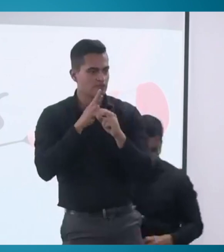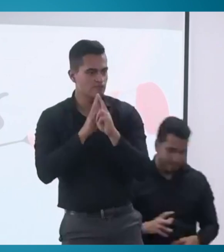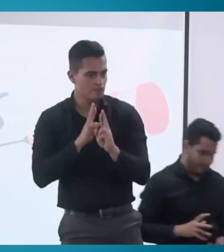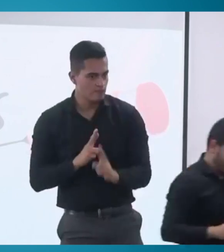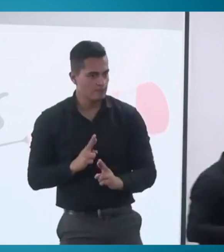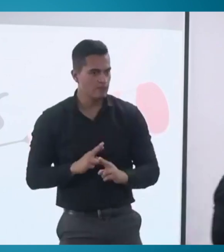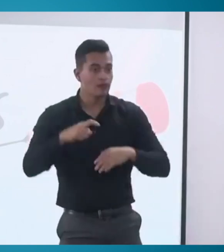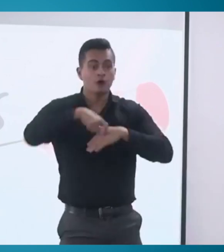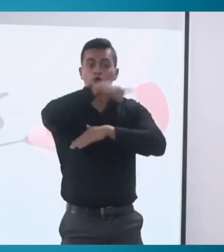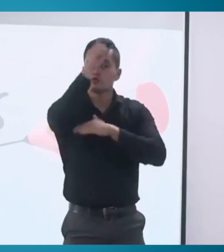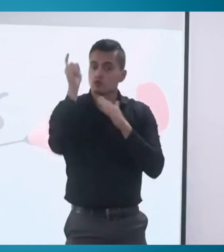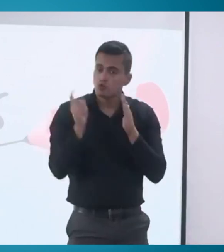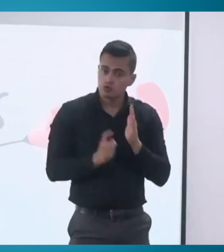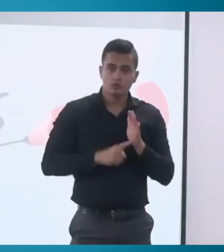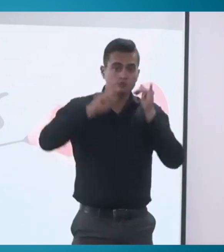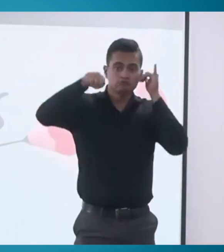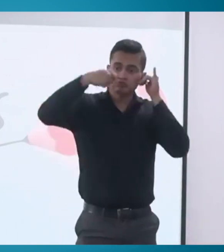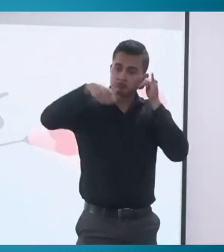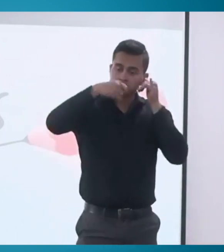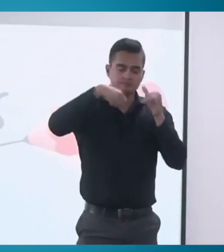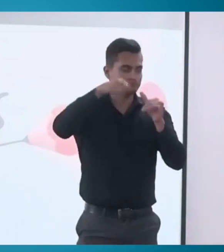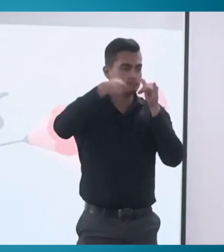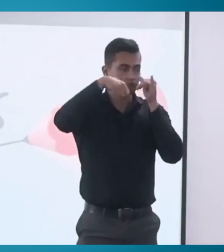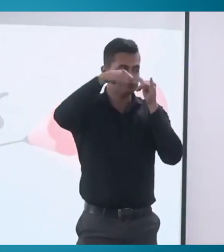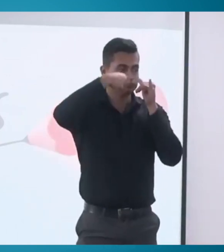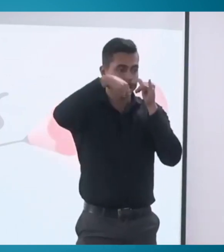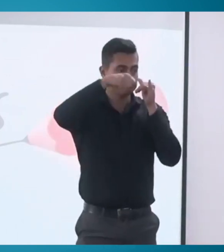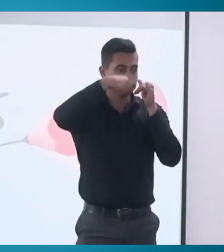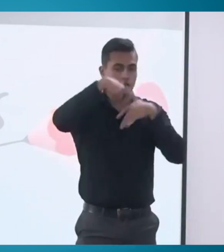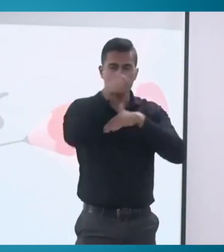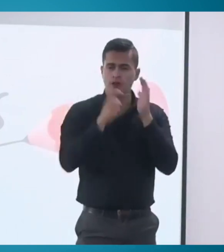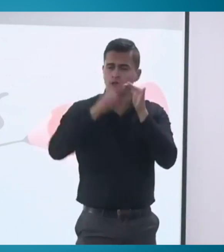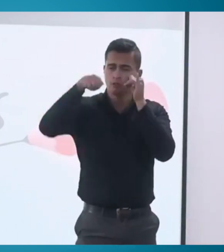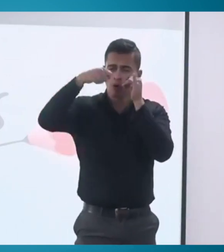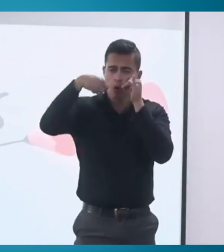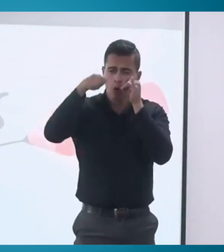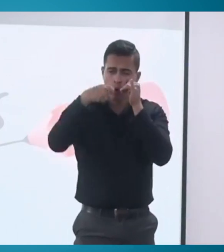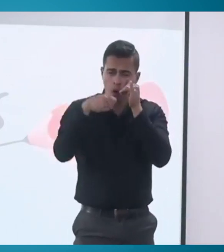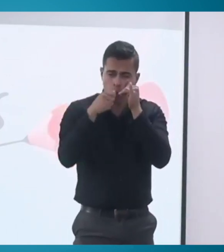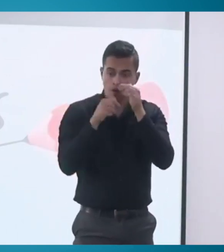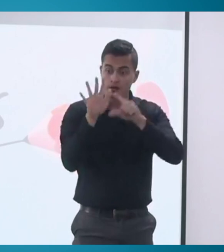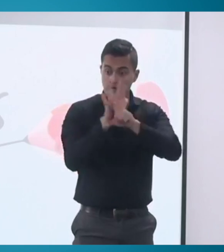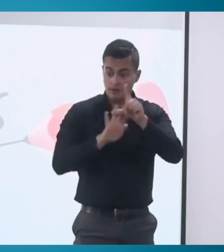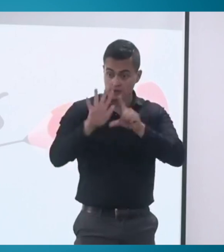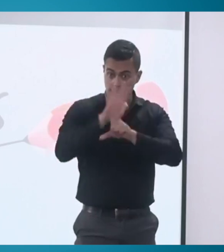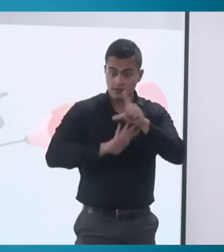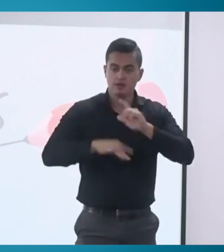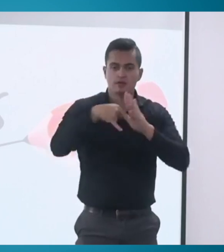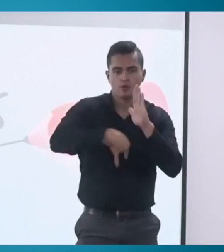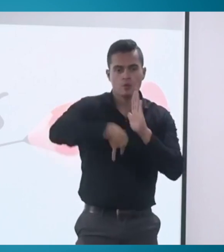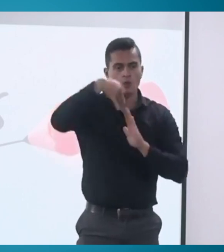Los videos van a ser montados en la página del INSOR para que ustedes puedan